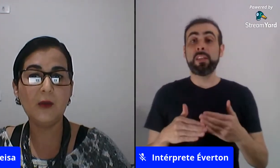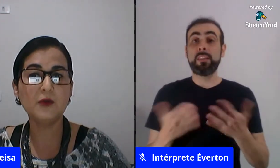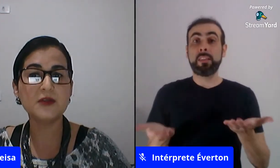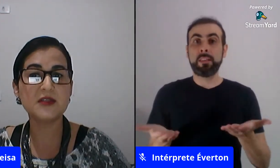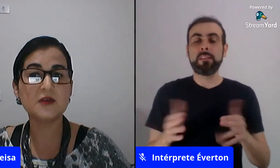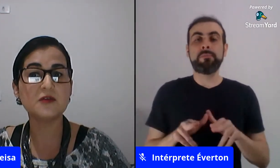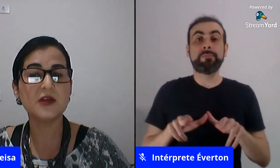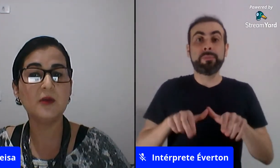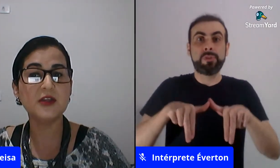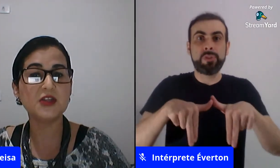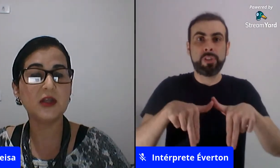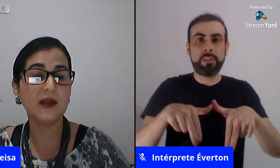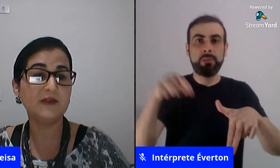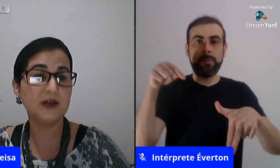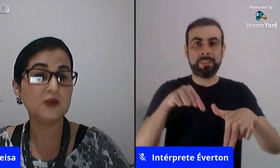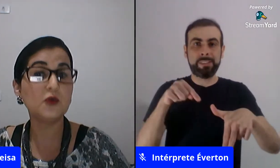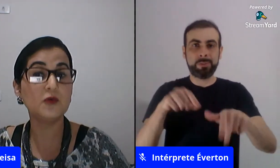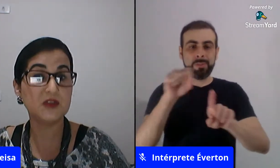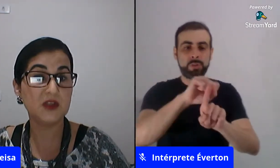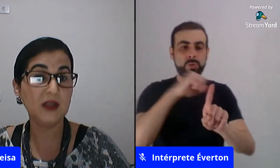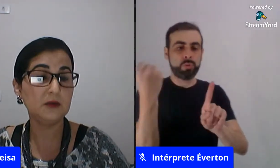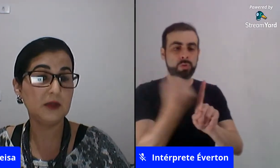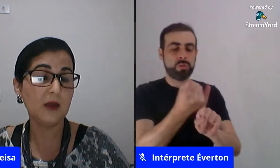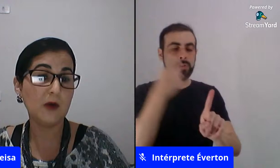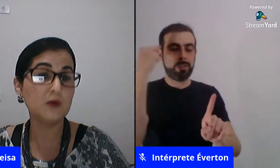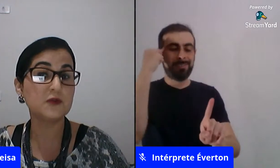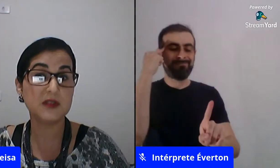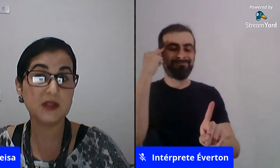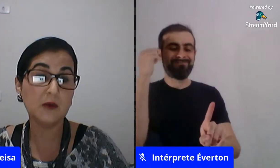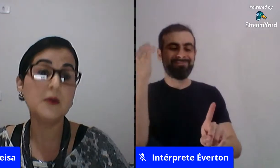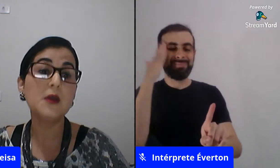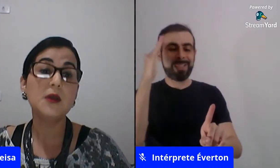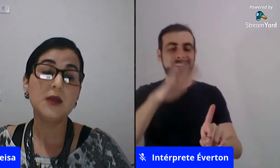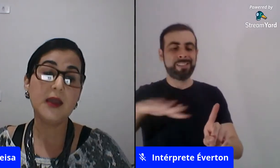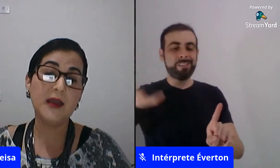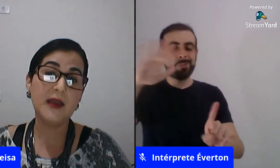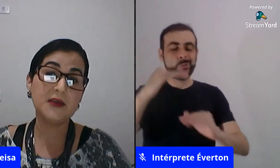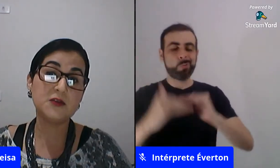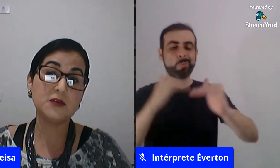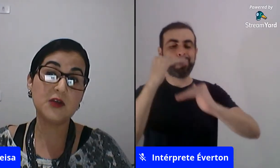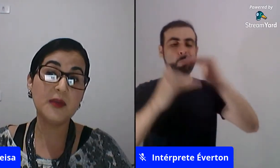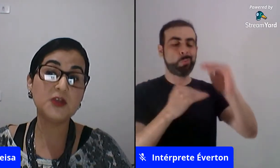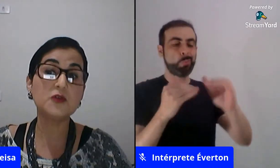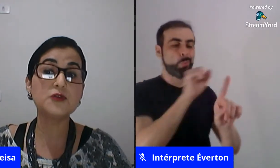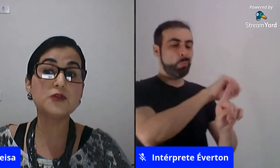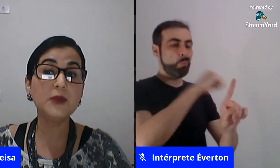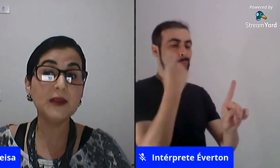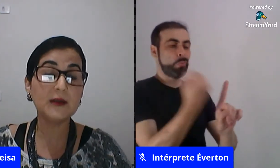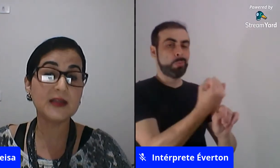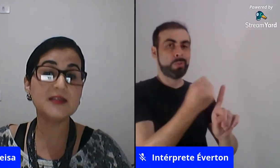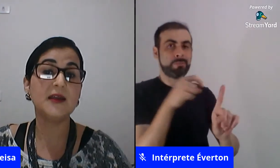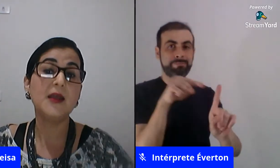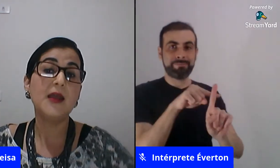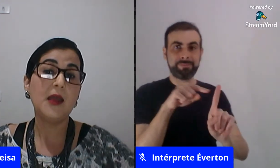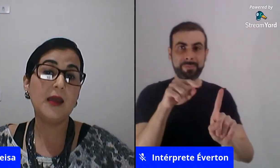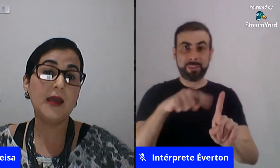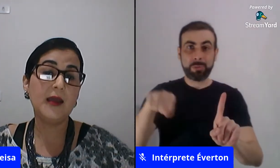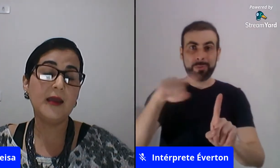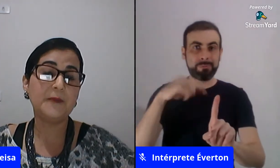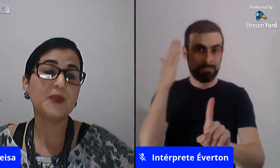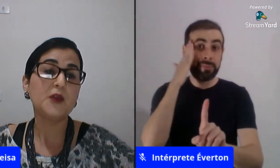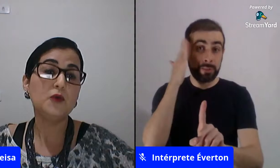uma noção socialmente é na verdade um conceito né uma construção socialmente construída quer dizer